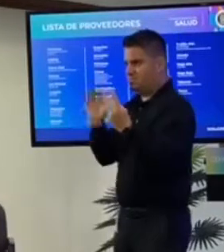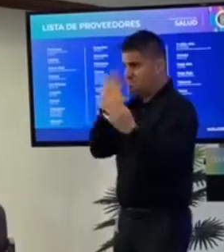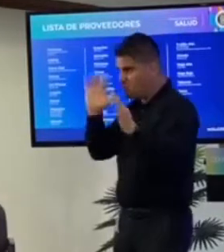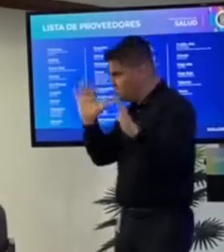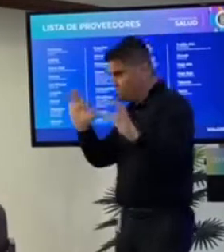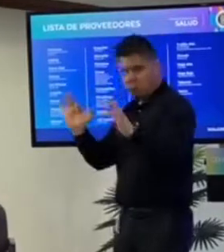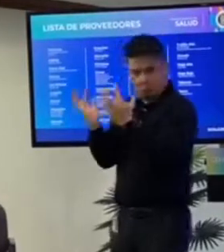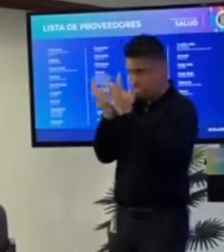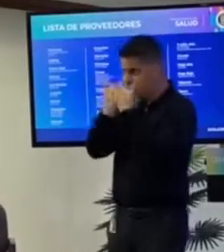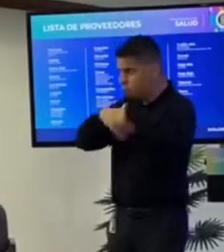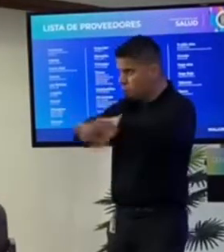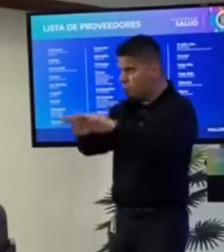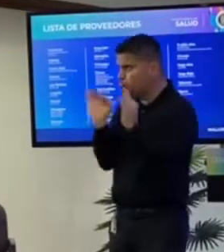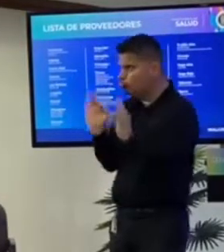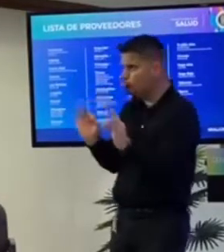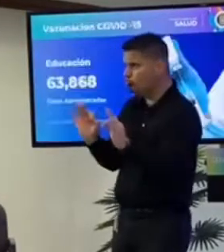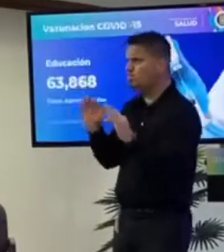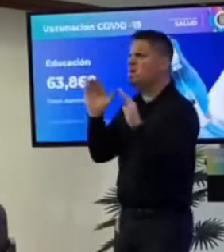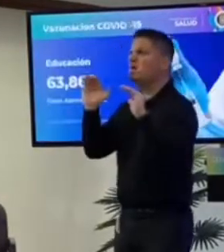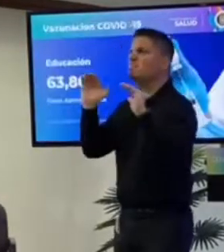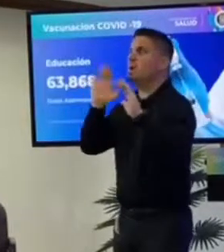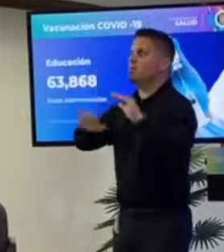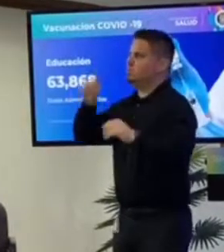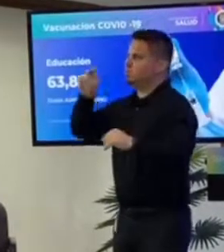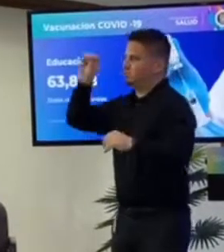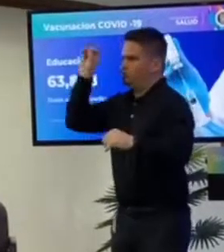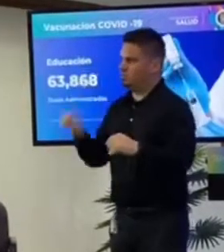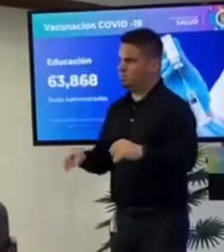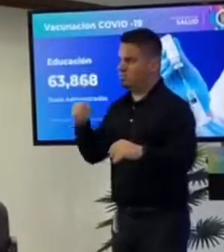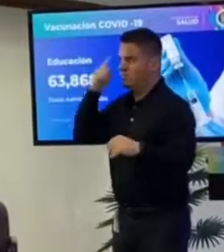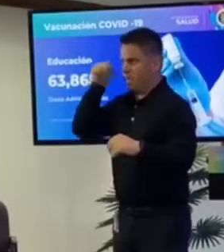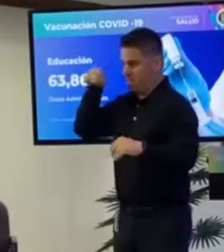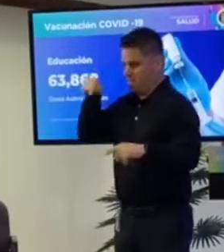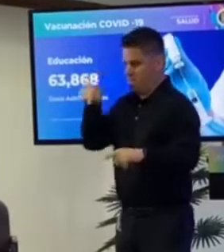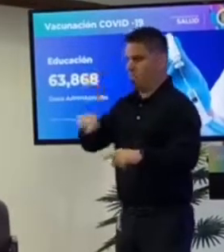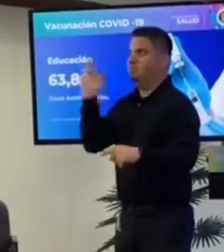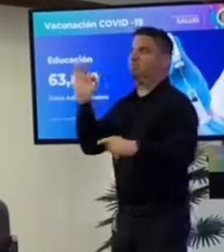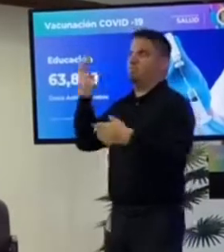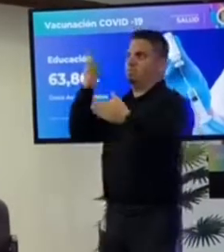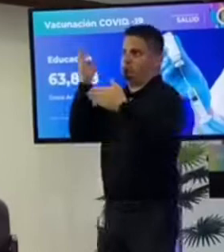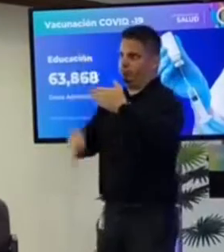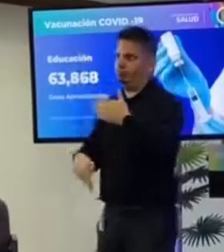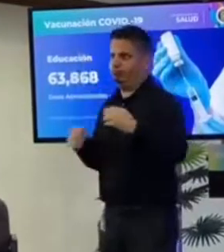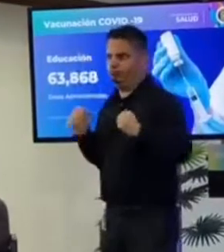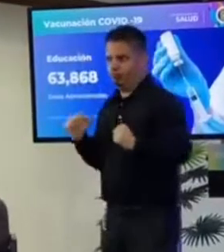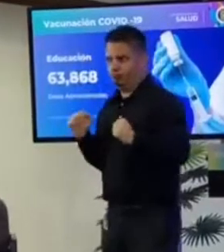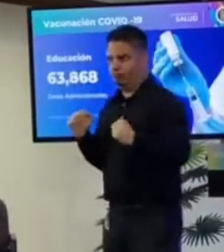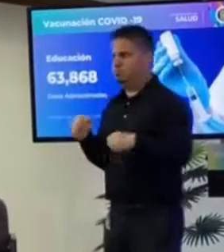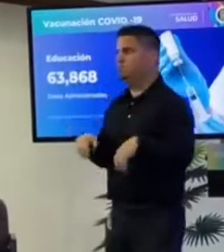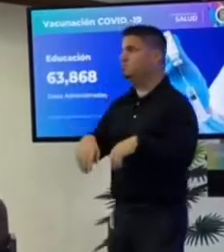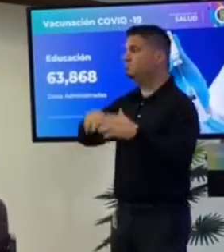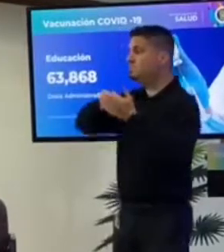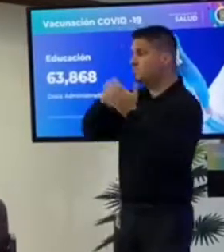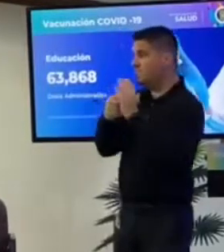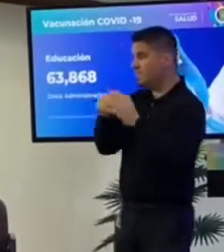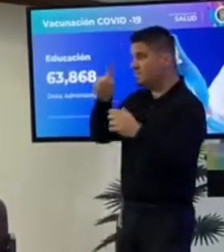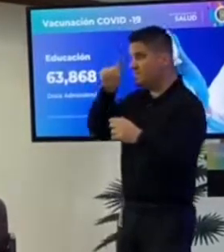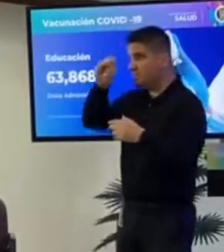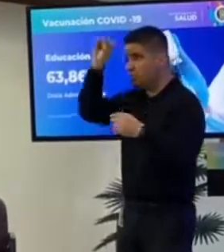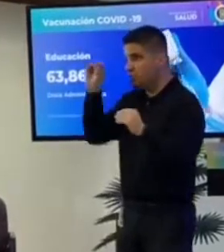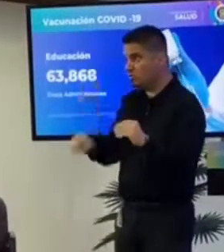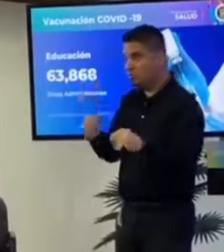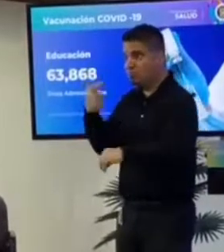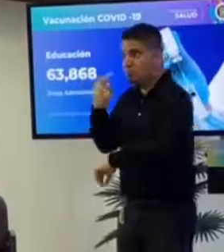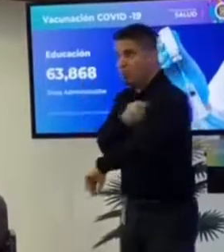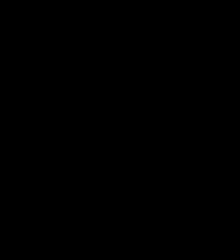completar el 100% de las primeras dosis a este viernes y completar el 100% de la vacunación como habíamos indicado al